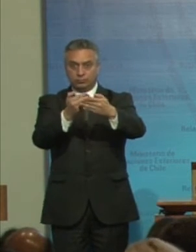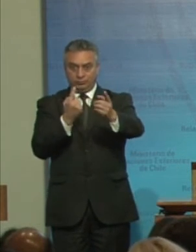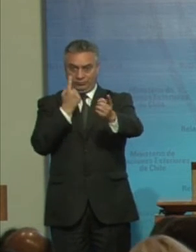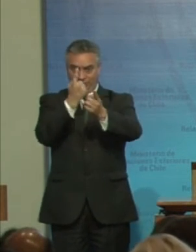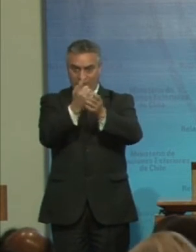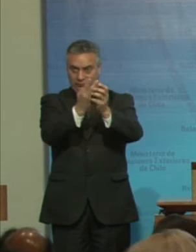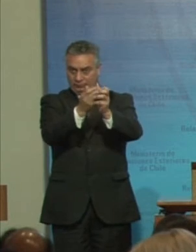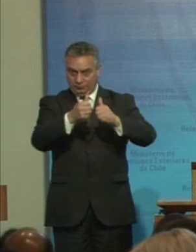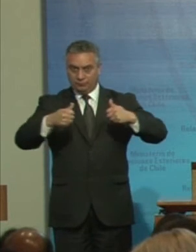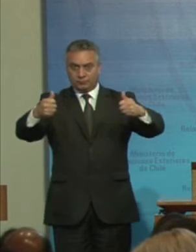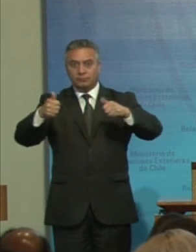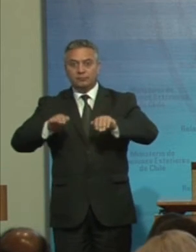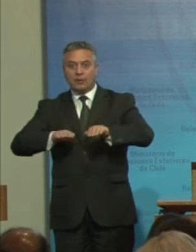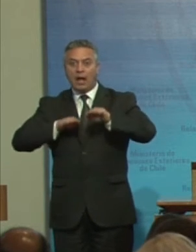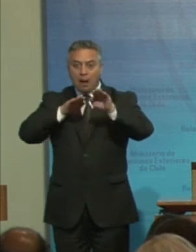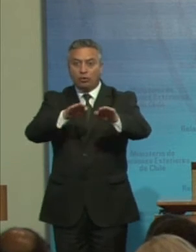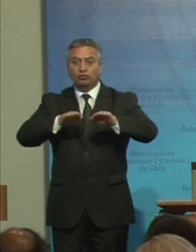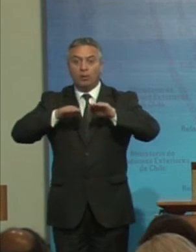convención